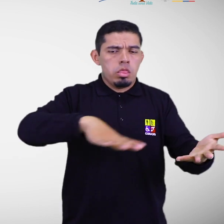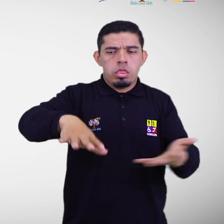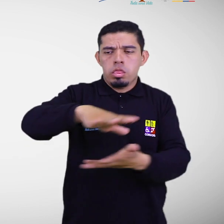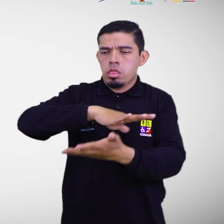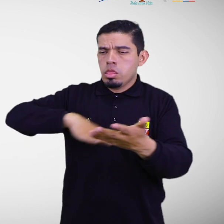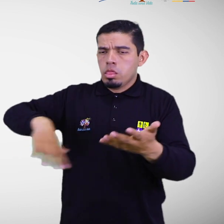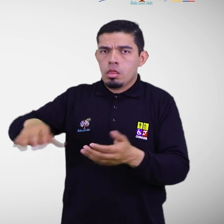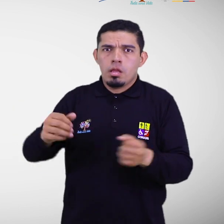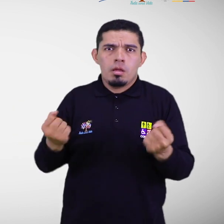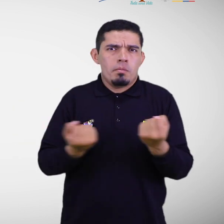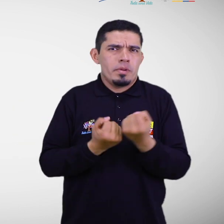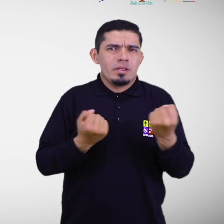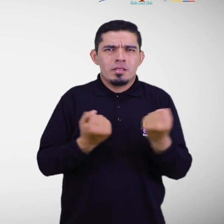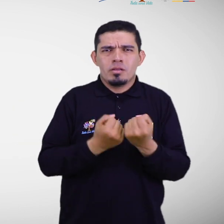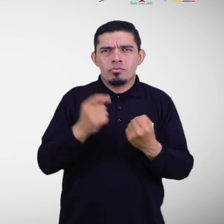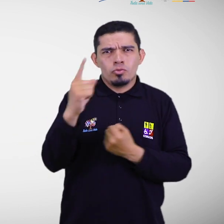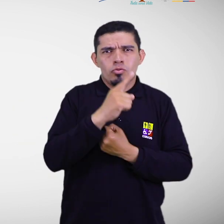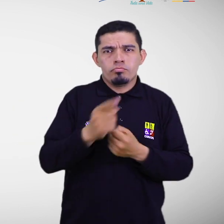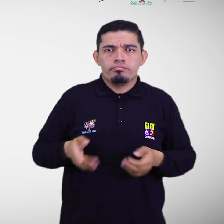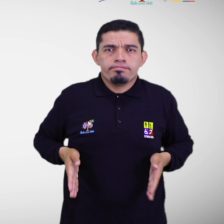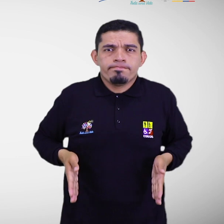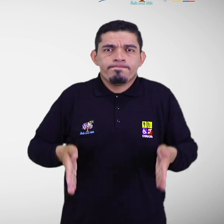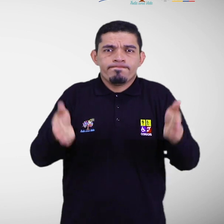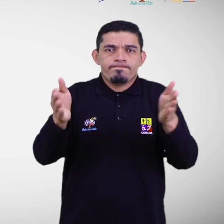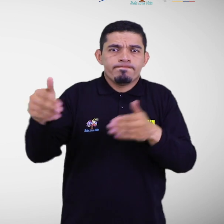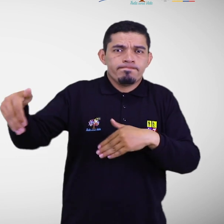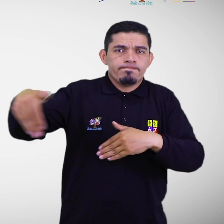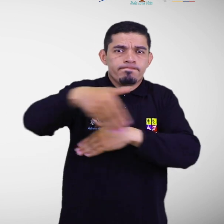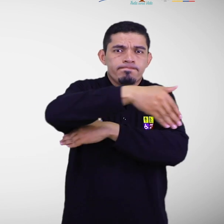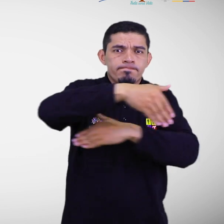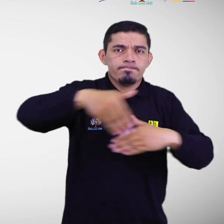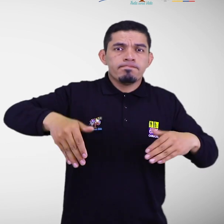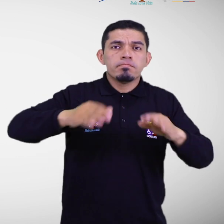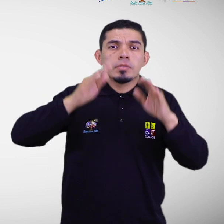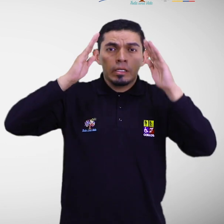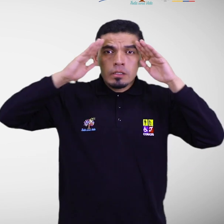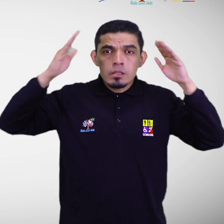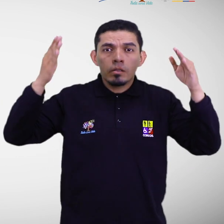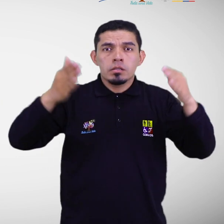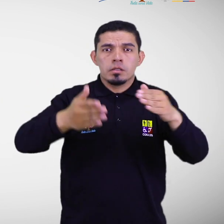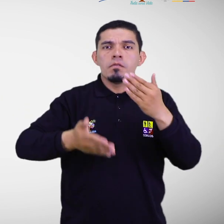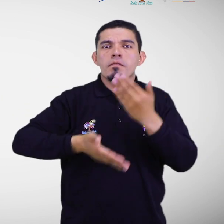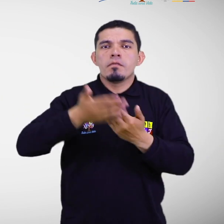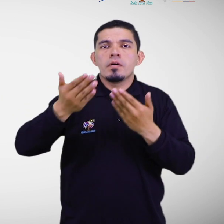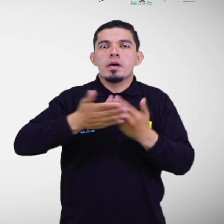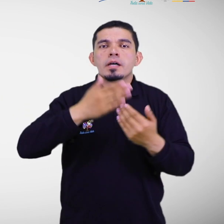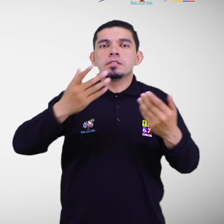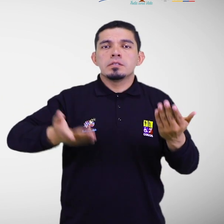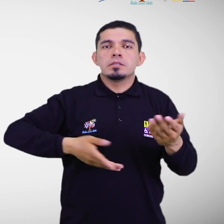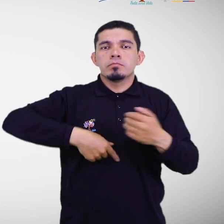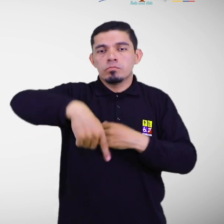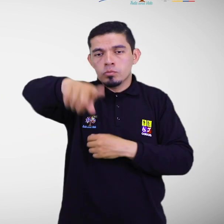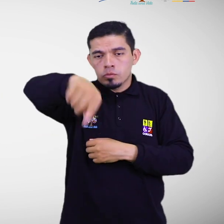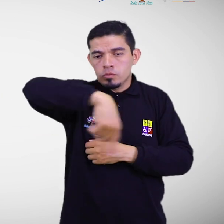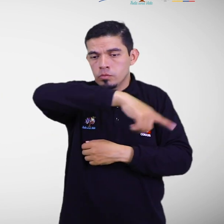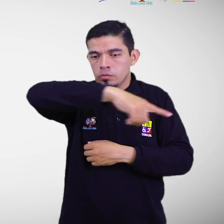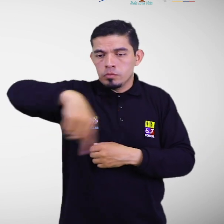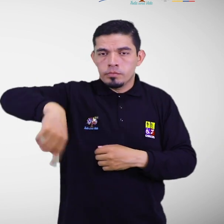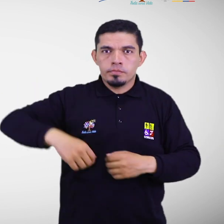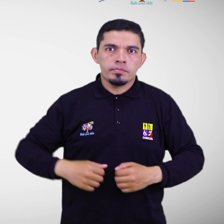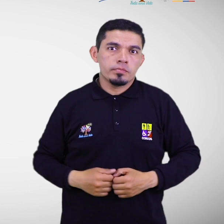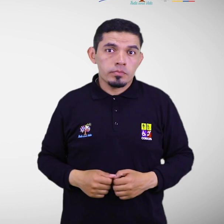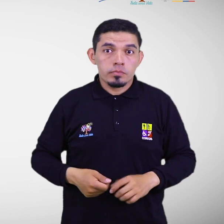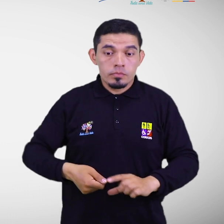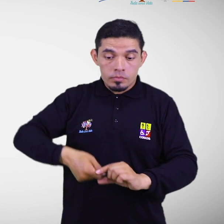ancho mínimo de paso en los pasillos y espacios comunes con la finalidad de facilitar la circulación horizontal. El